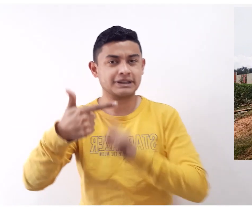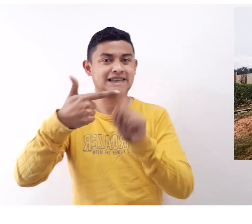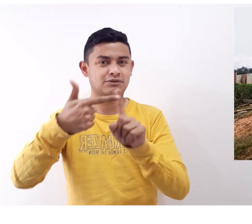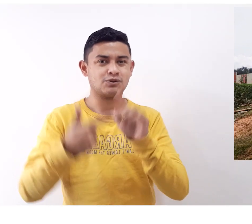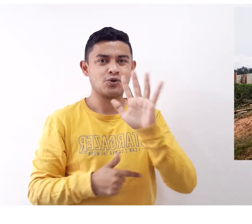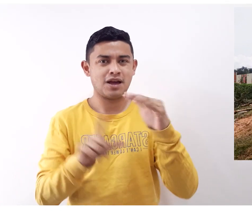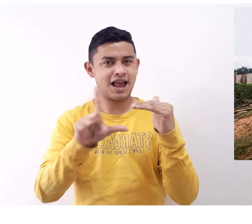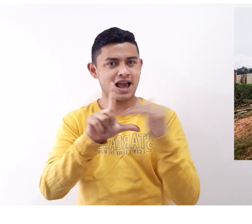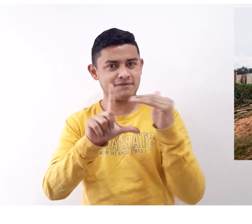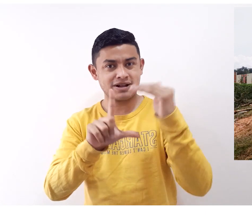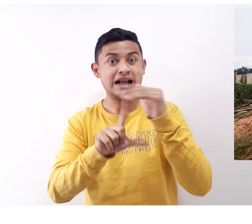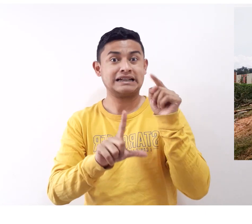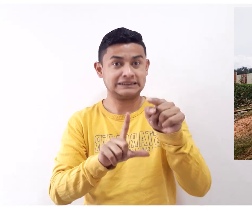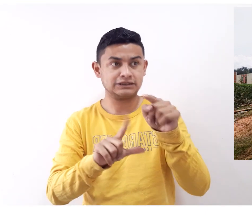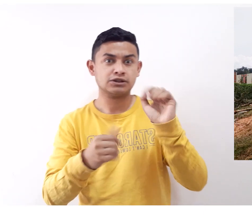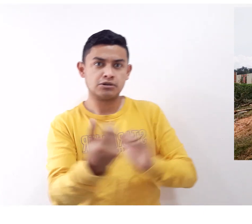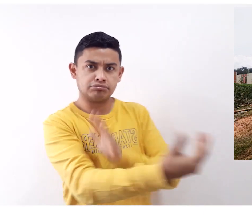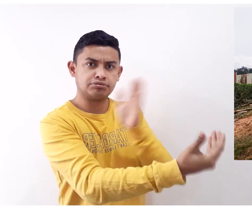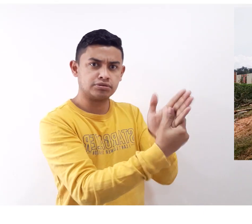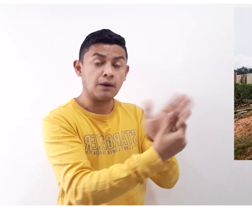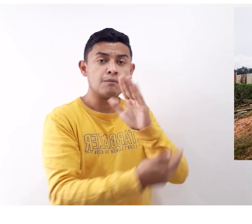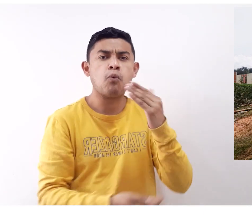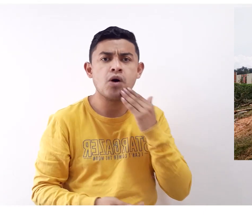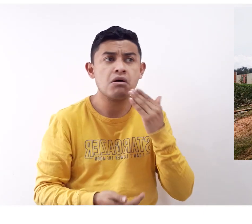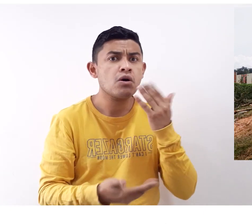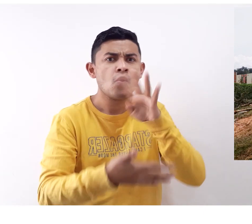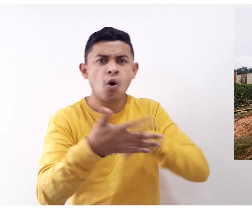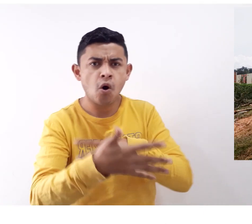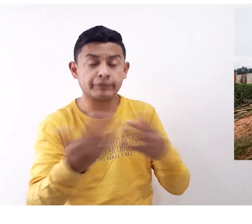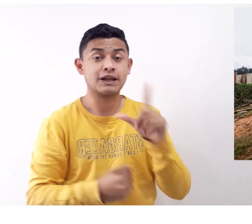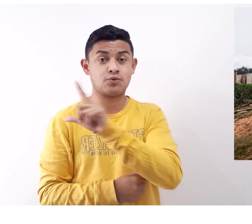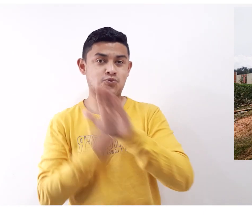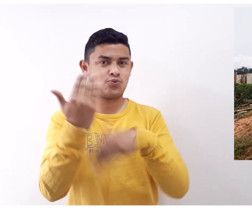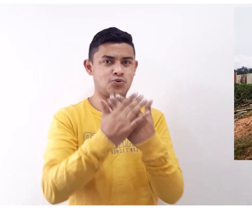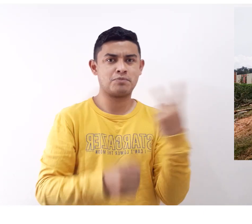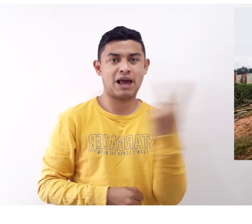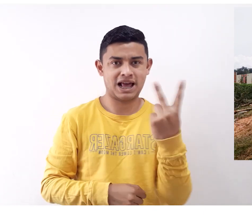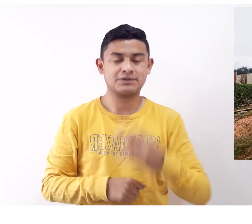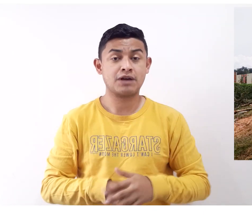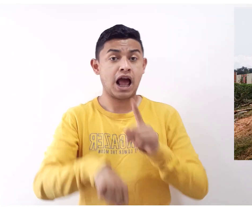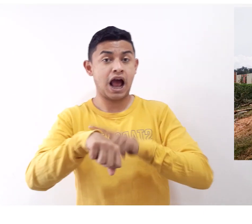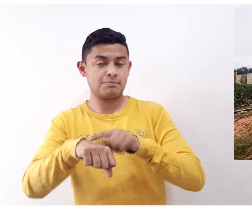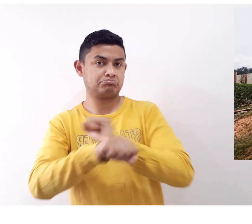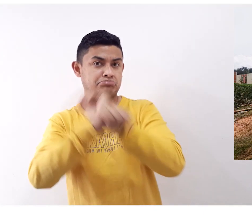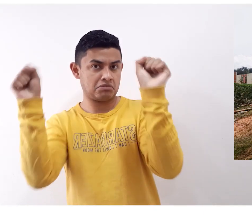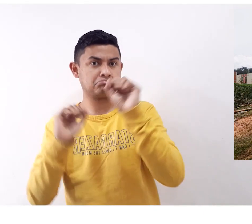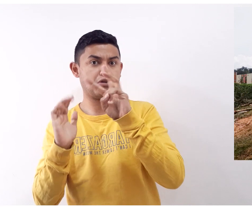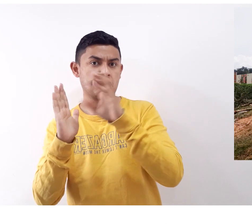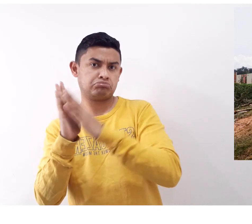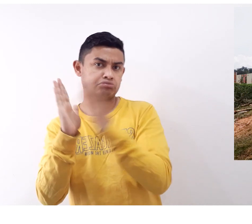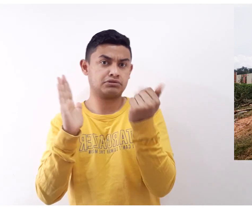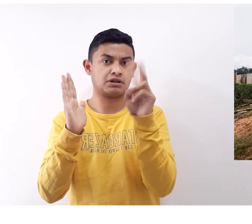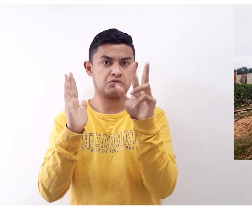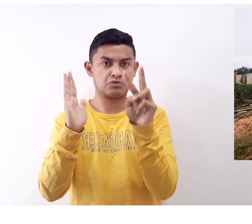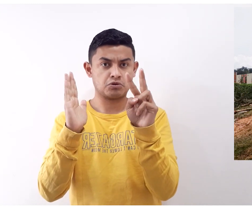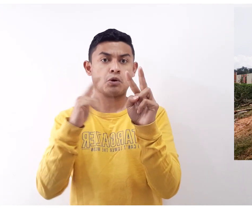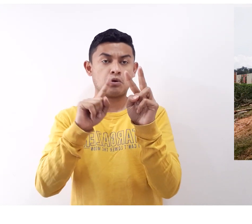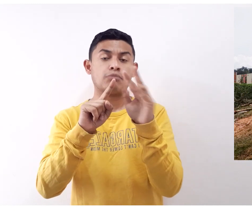CISBEN preferiblemente actualizado. Autoridades verifican situación de tala de árboles en zona contigua al conjunto residencial